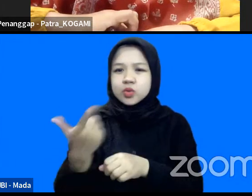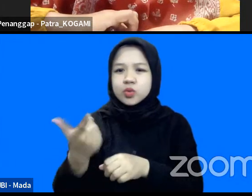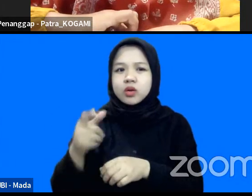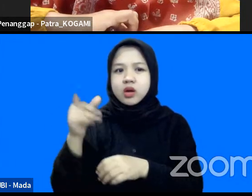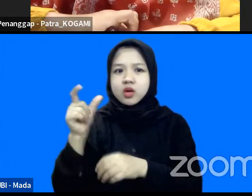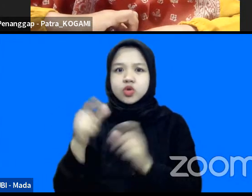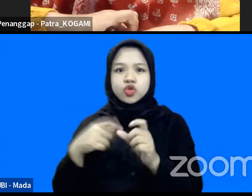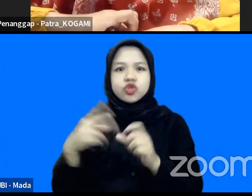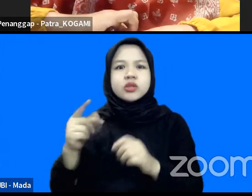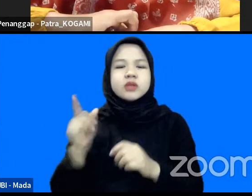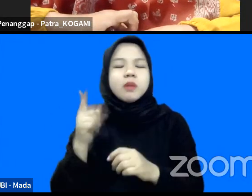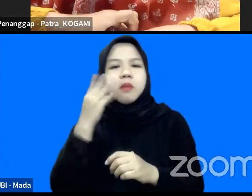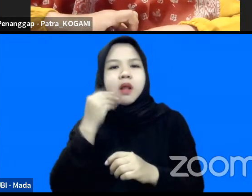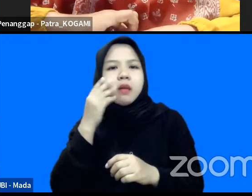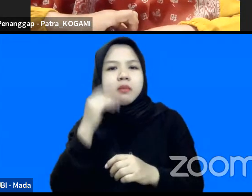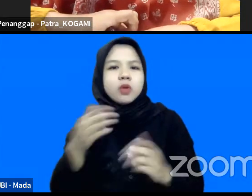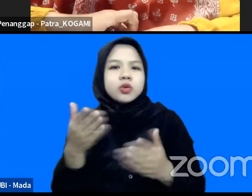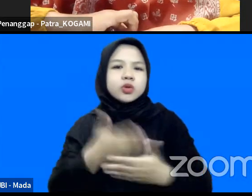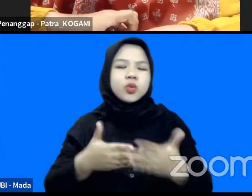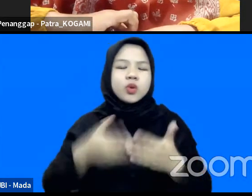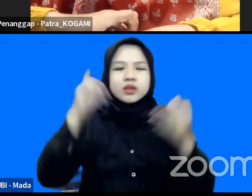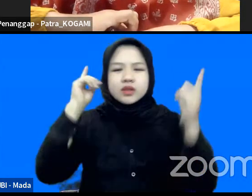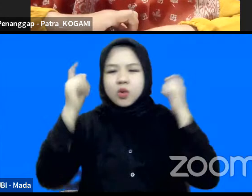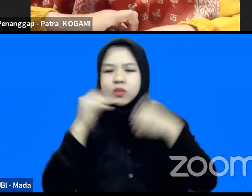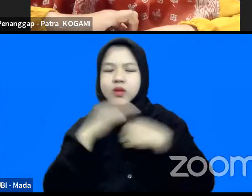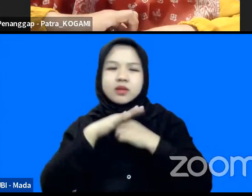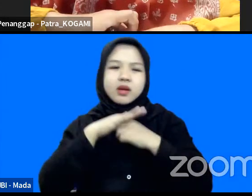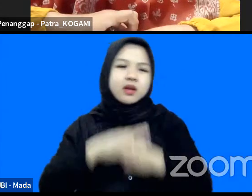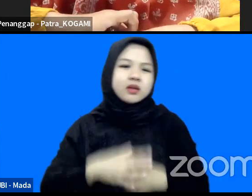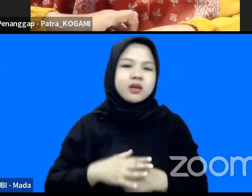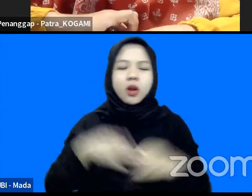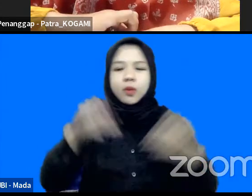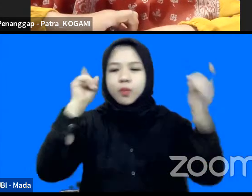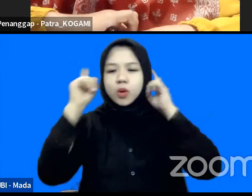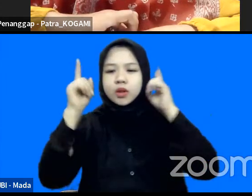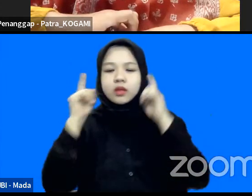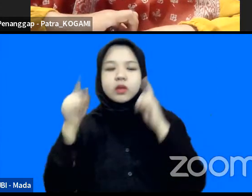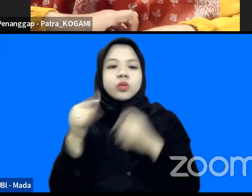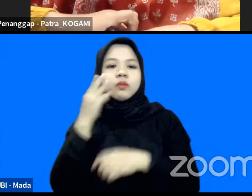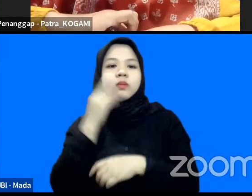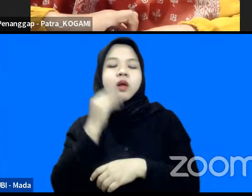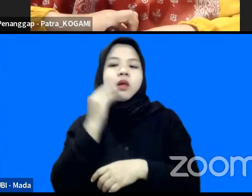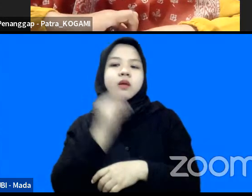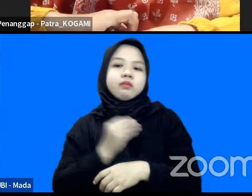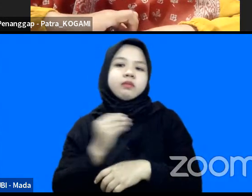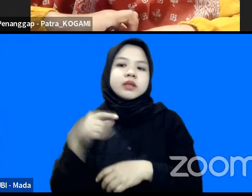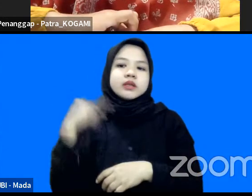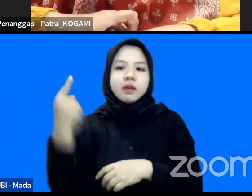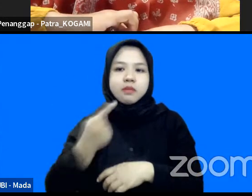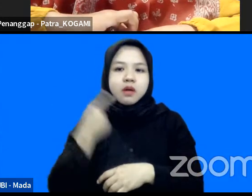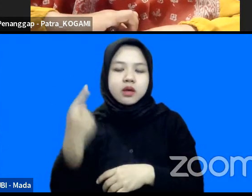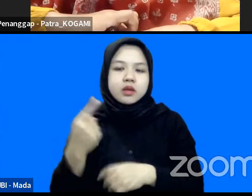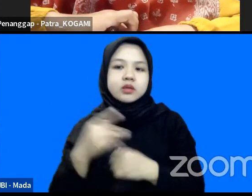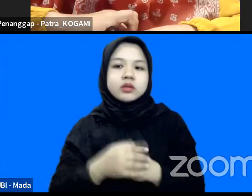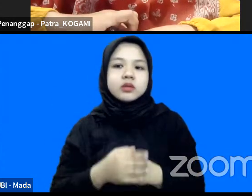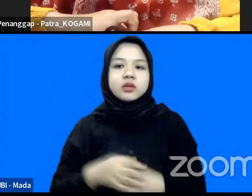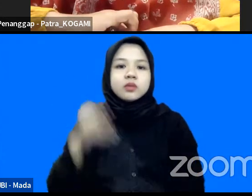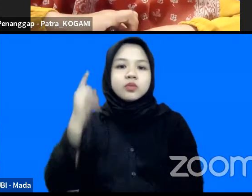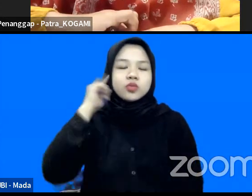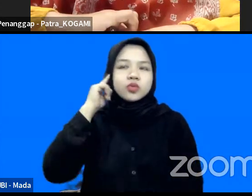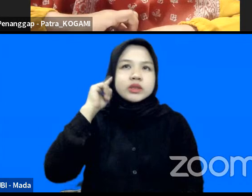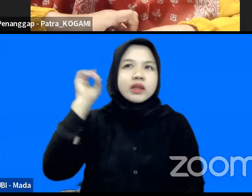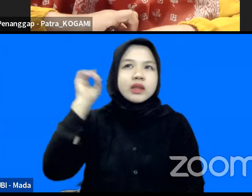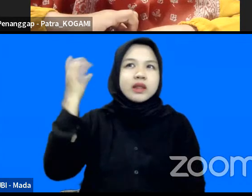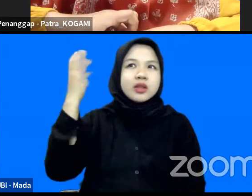alami termasuk situasi trauma pressure pressure politik itu dialami dalam mereka keseharian jadi makna bunyi ting-tong di dalam